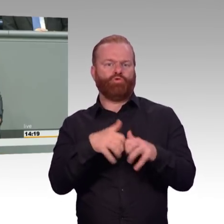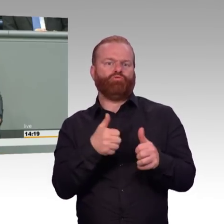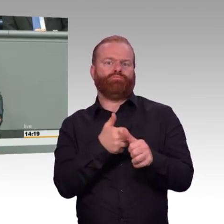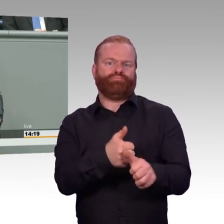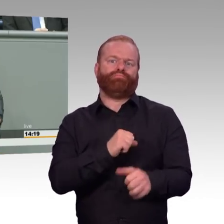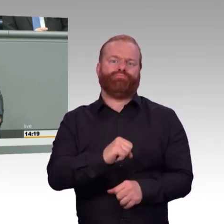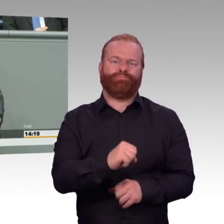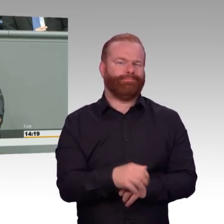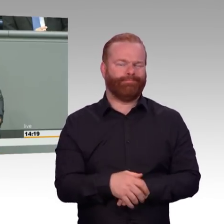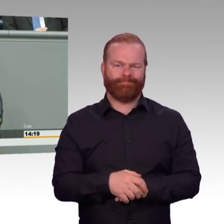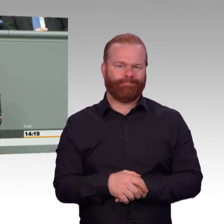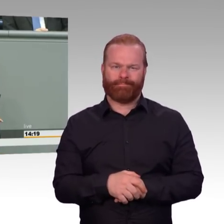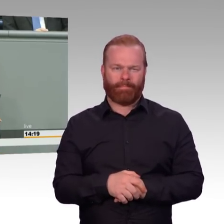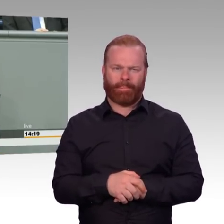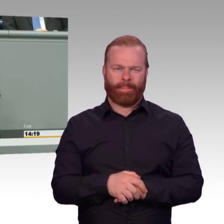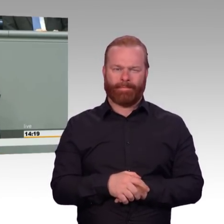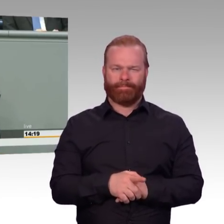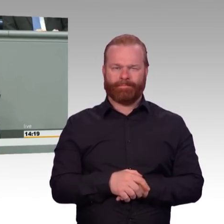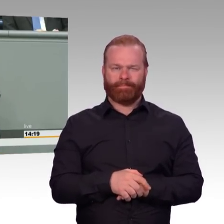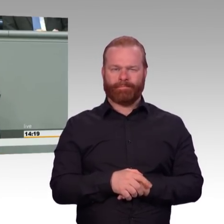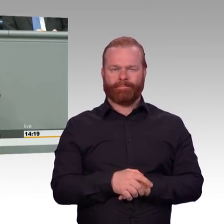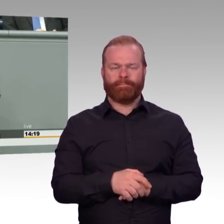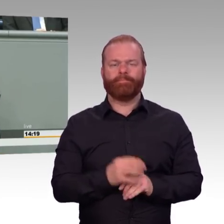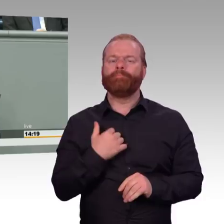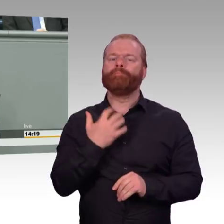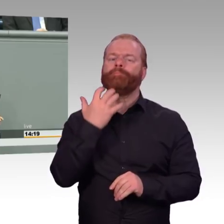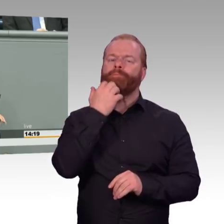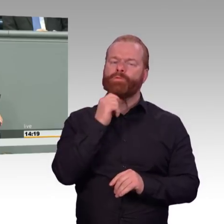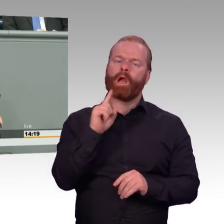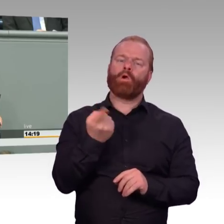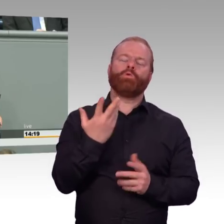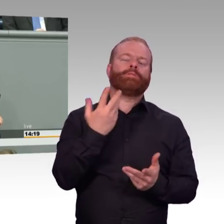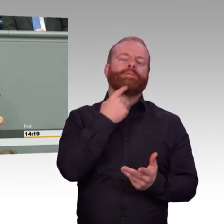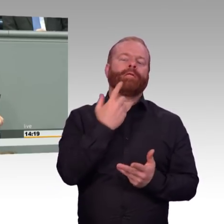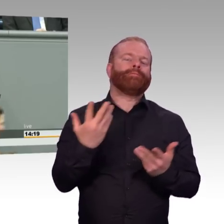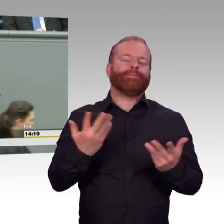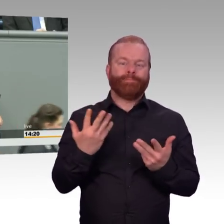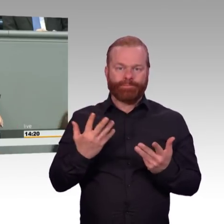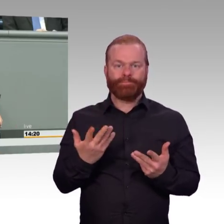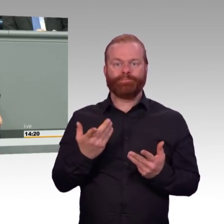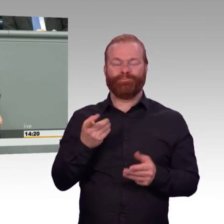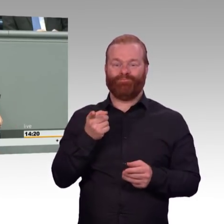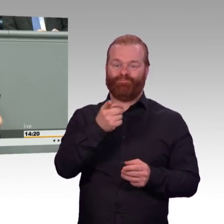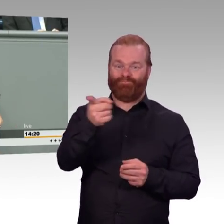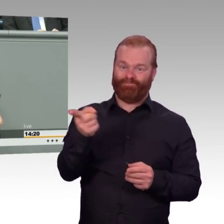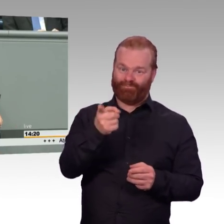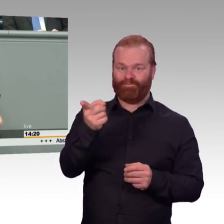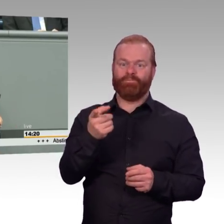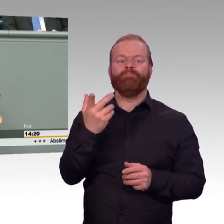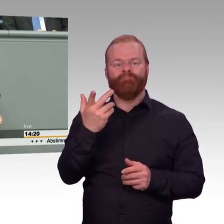tatsächlich ja schon eingestanden haben, nicht mehr klar denken zu können. Das zeigt sich auch in dem Antrag, der hier vorliegt, zeigt sich, dass